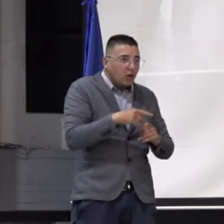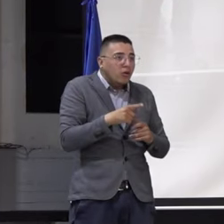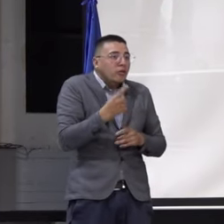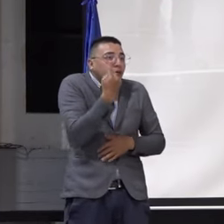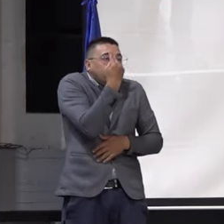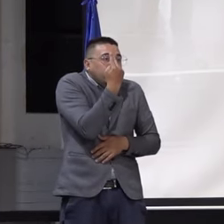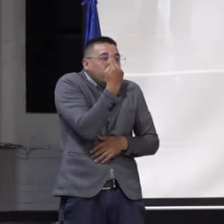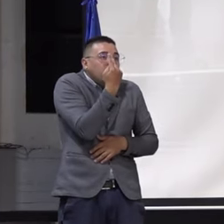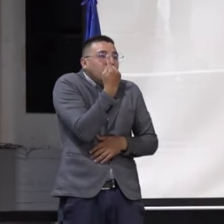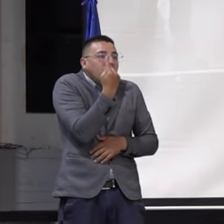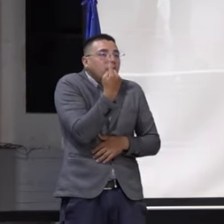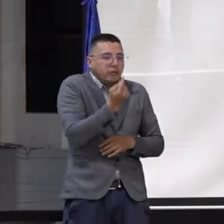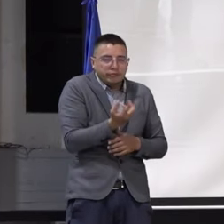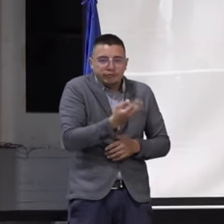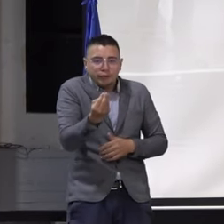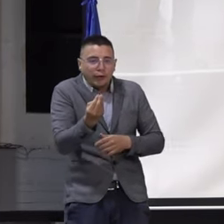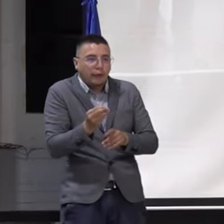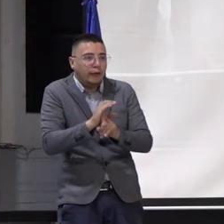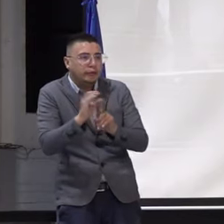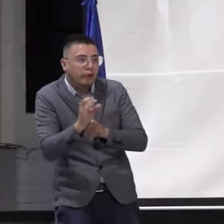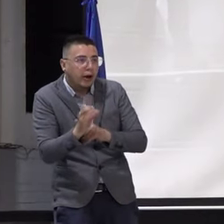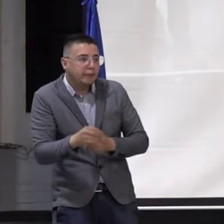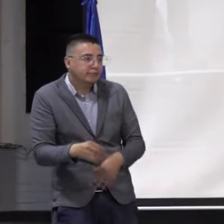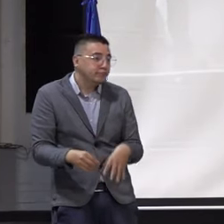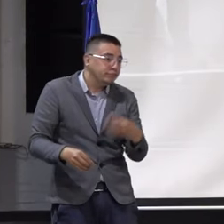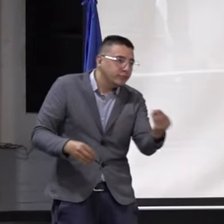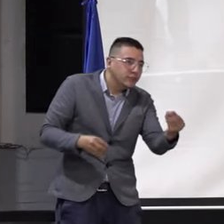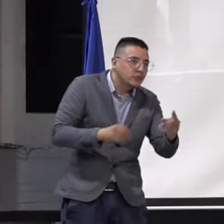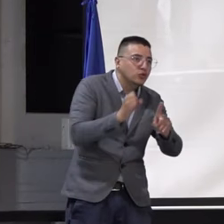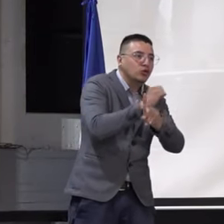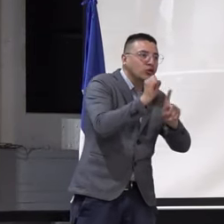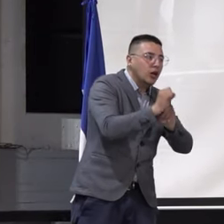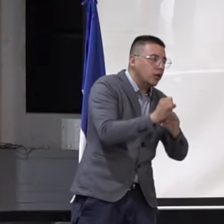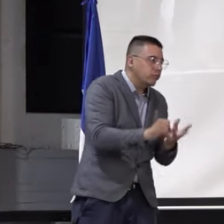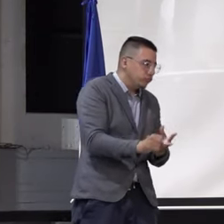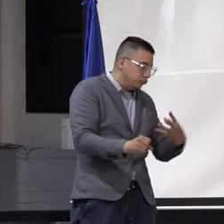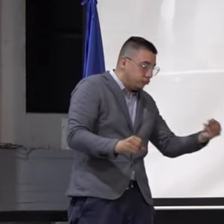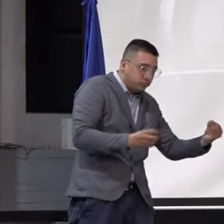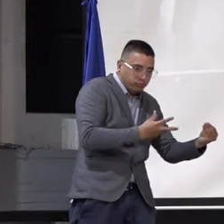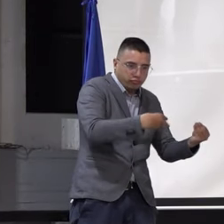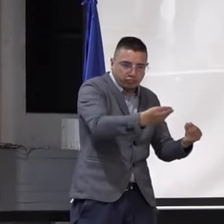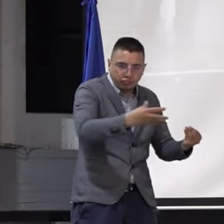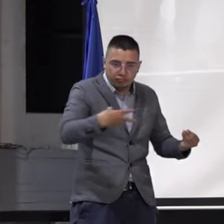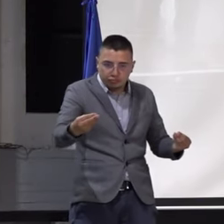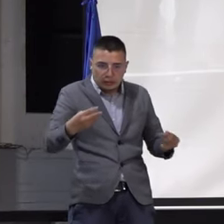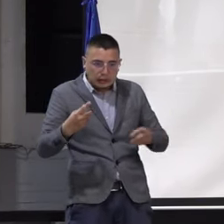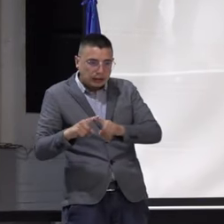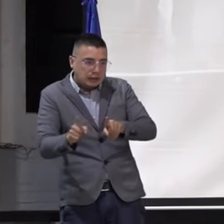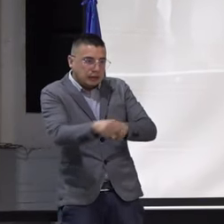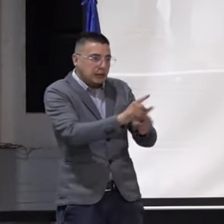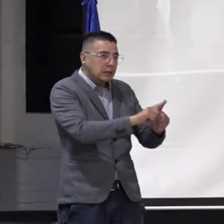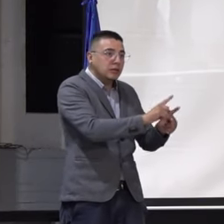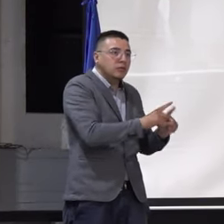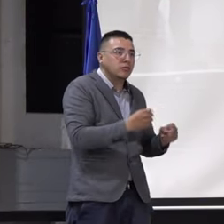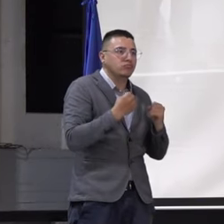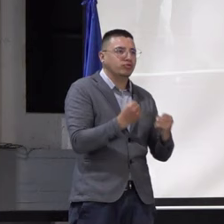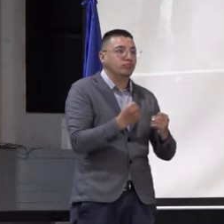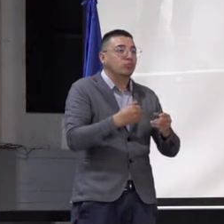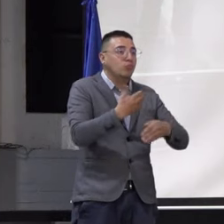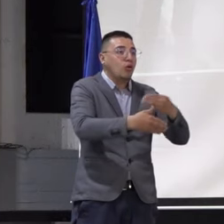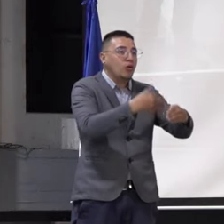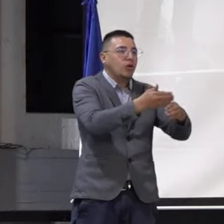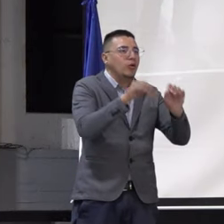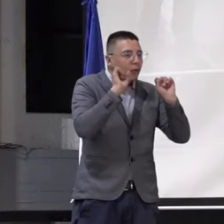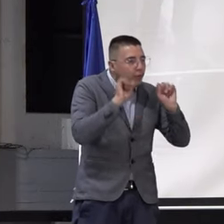también en nosotros, en lo cultural, en lo social. Podamos representarlo y podamos fortalecerlo en diferentes espacios,